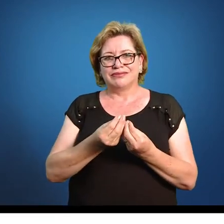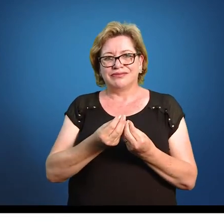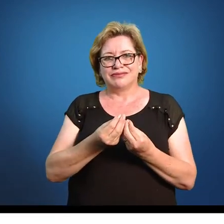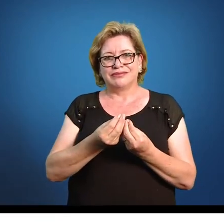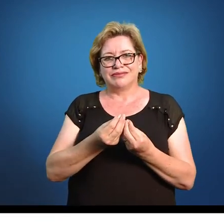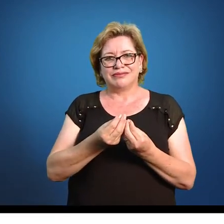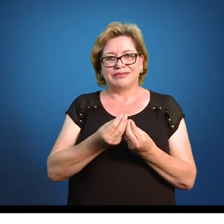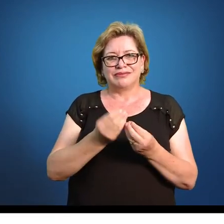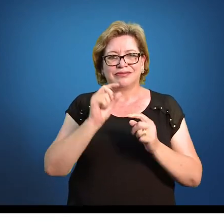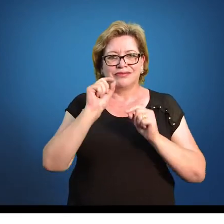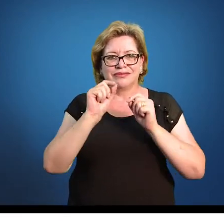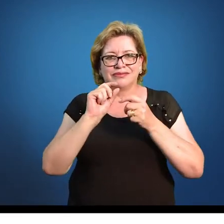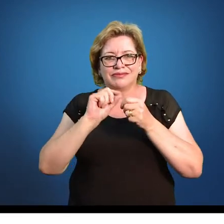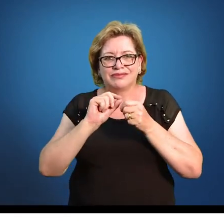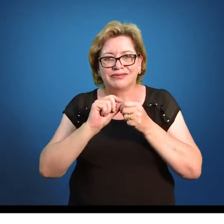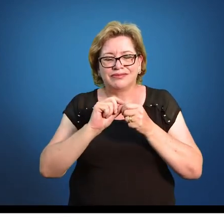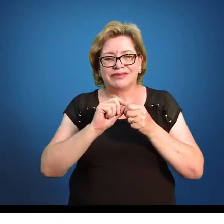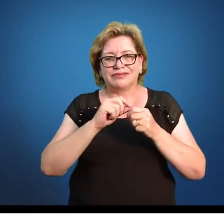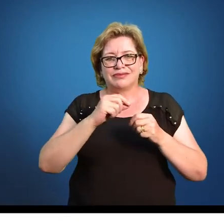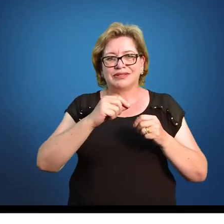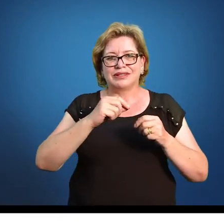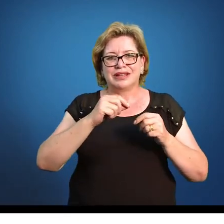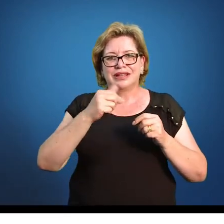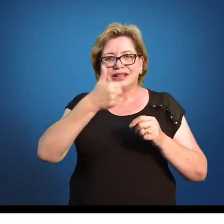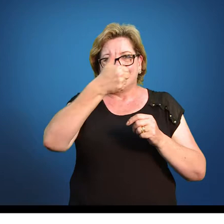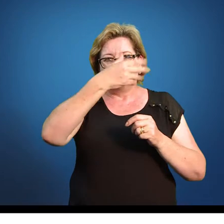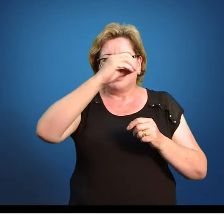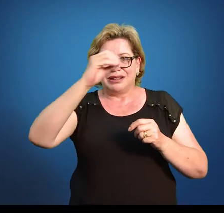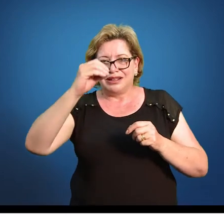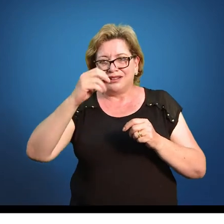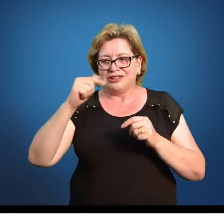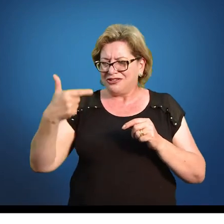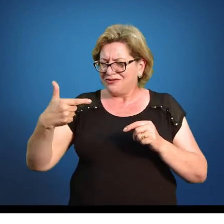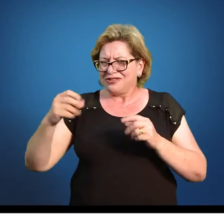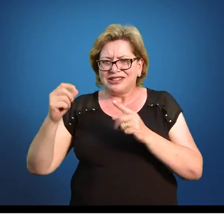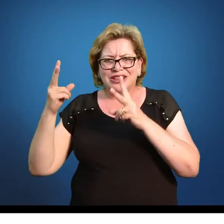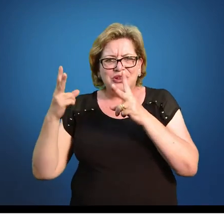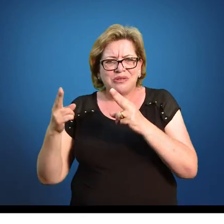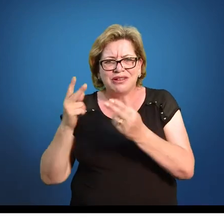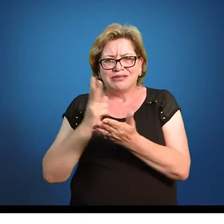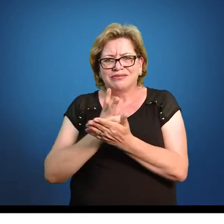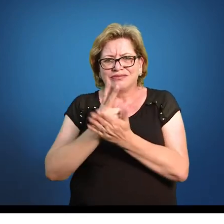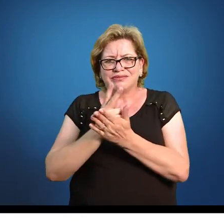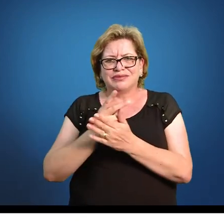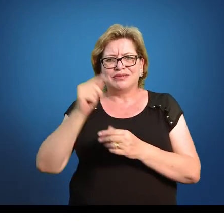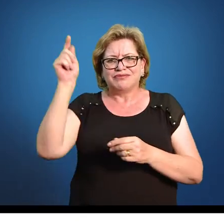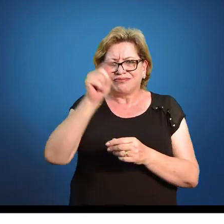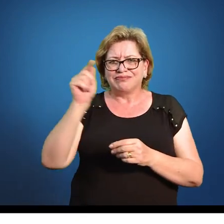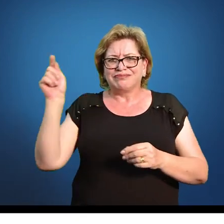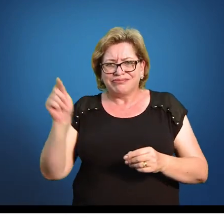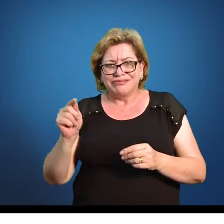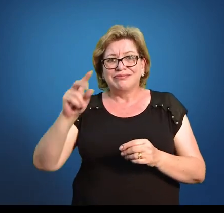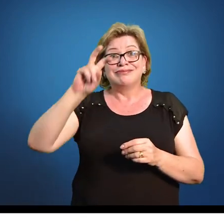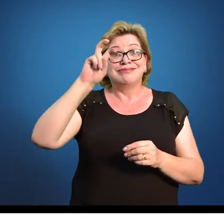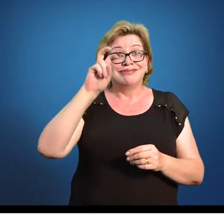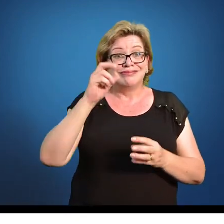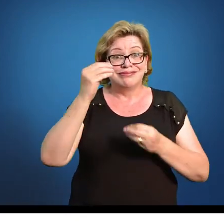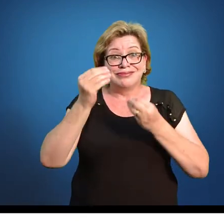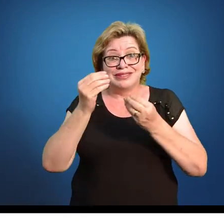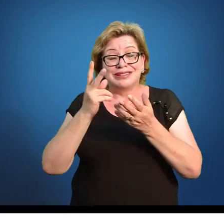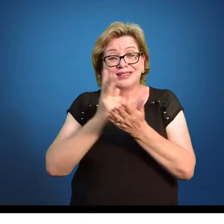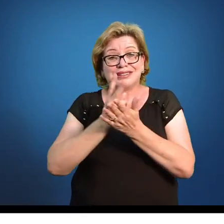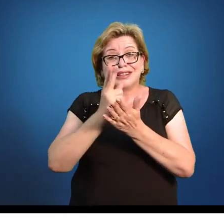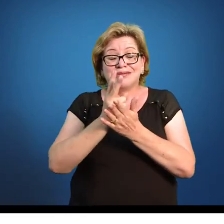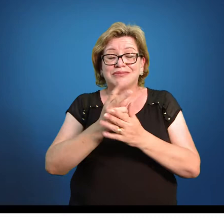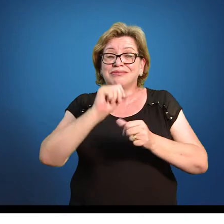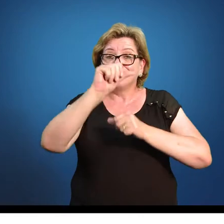O que apareceu aqui, o que e o 20, vai mudar nos outros casos? Não. O que vai mudar, simplesmente, é o